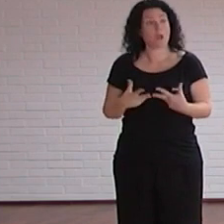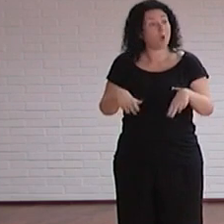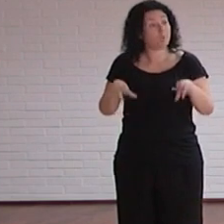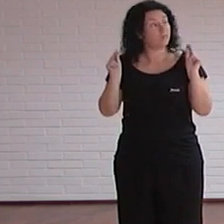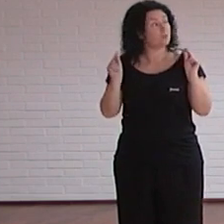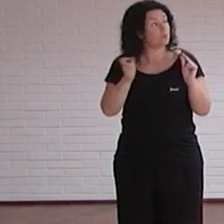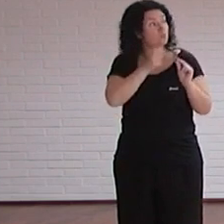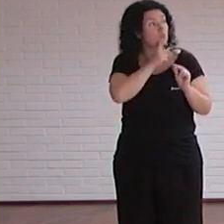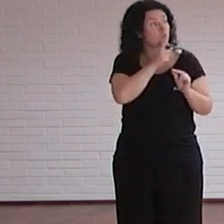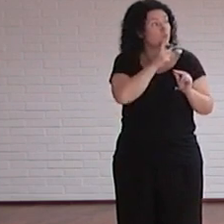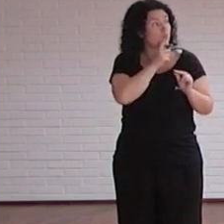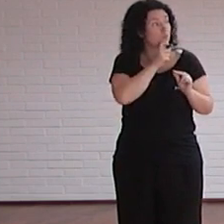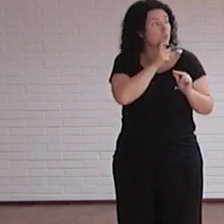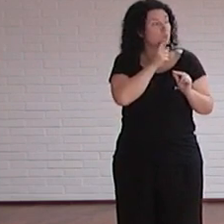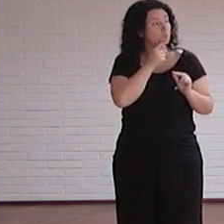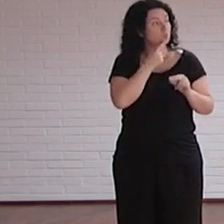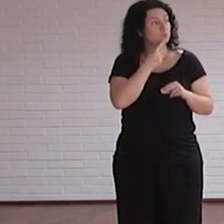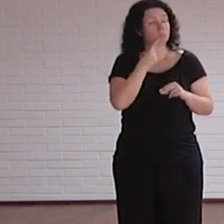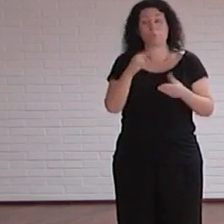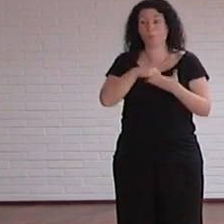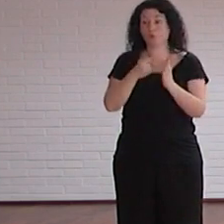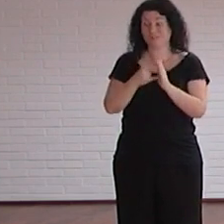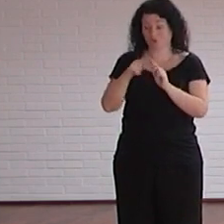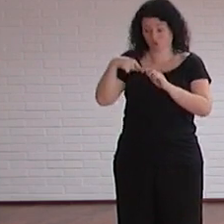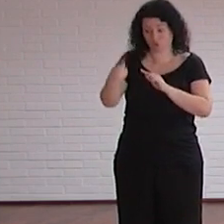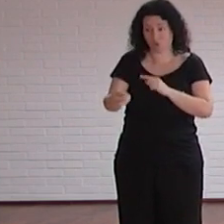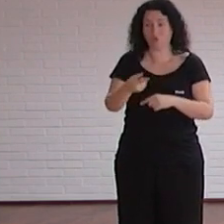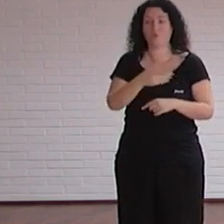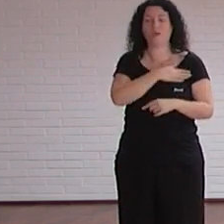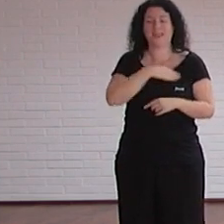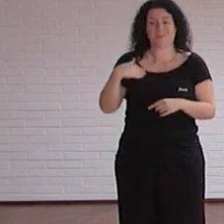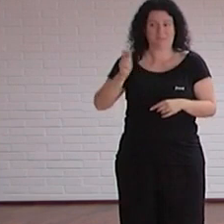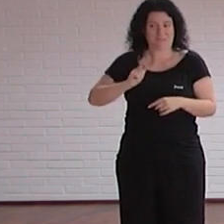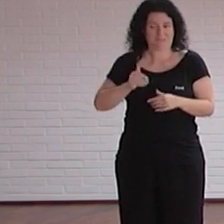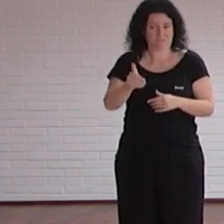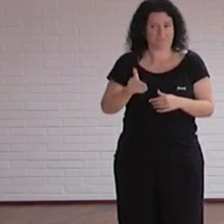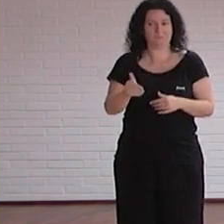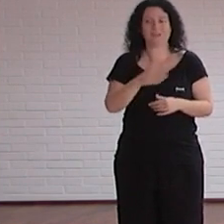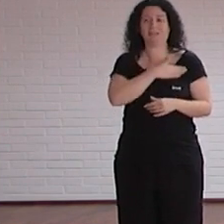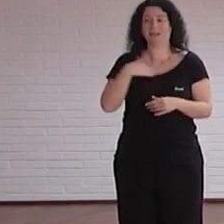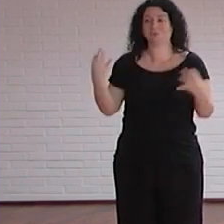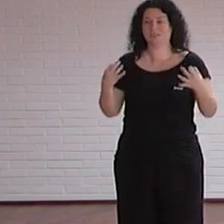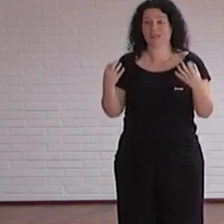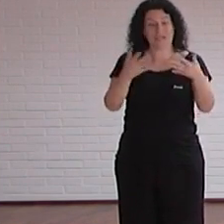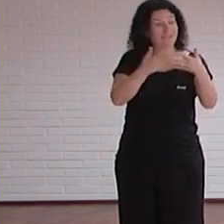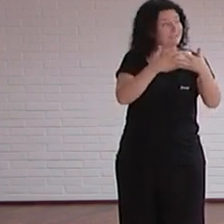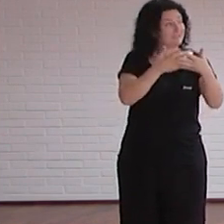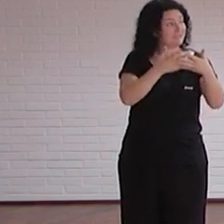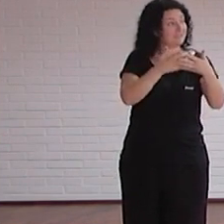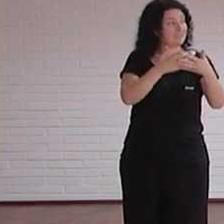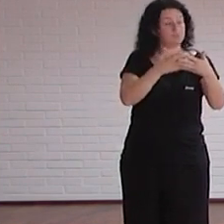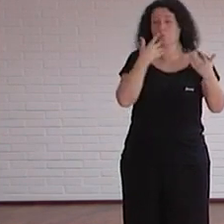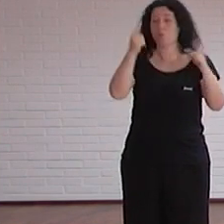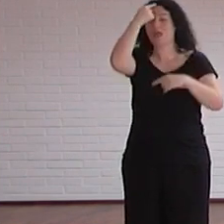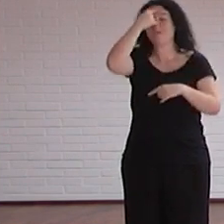simplemente decir que el siguiente proyecto que tenemos un poco en marcha en siguientes meses es reconocer texto en imágenes ¿vale?